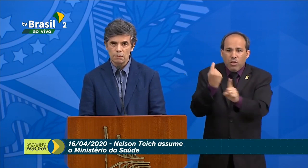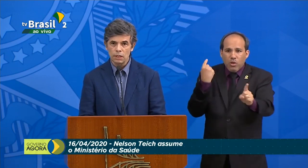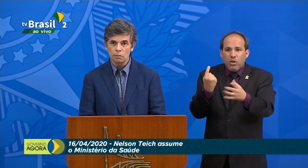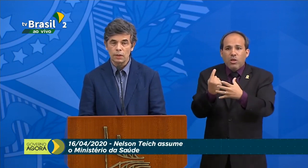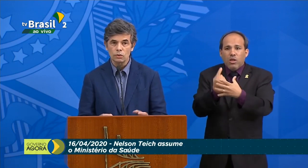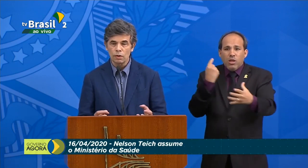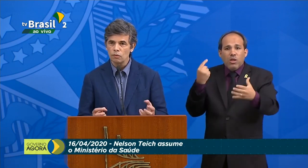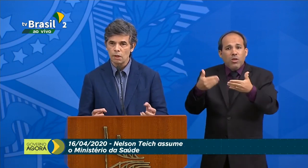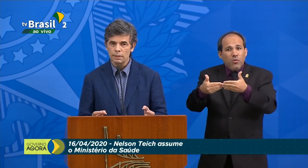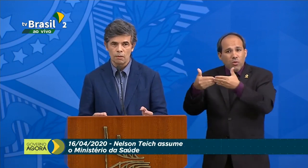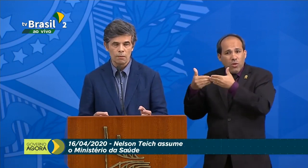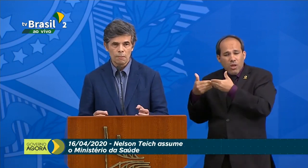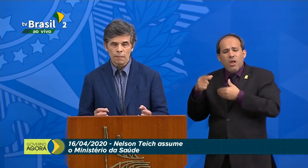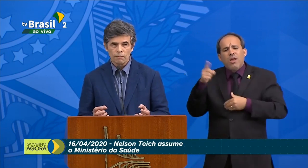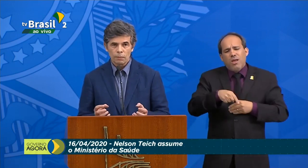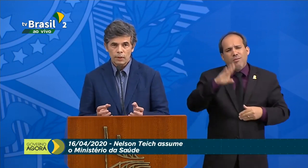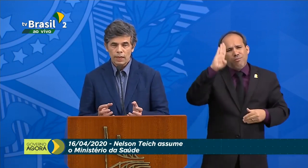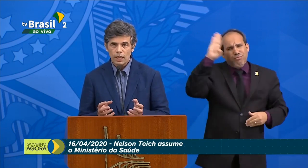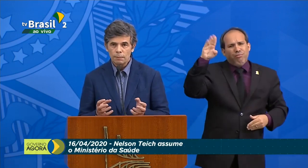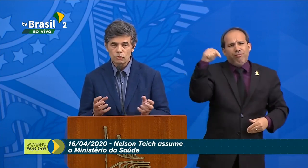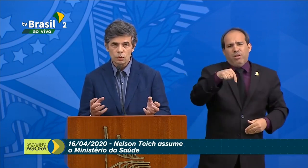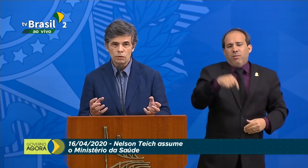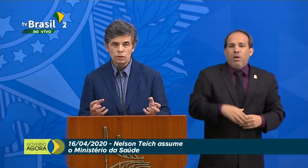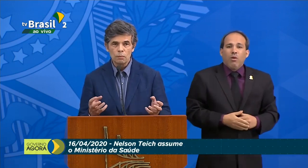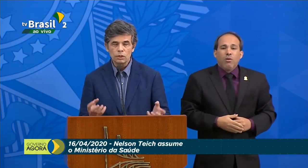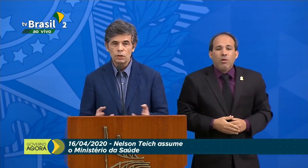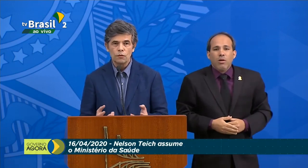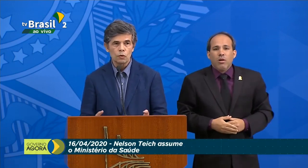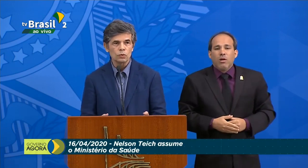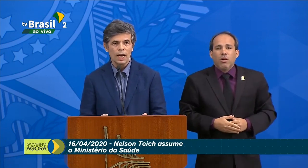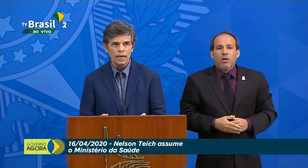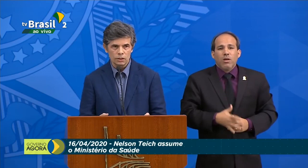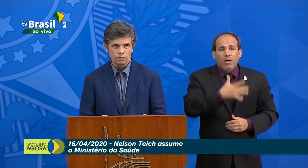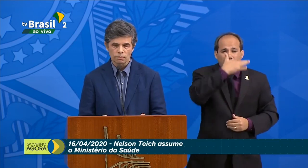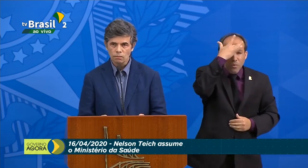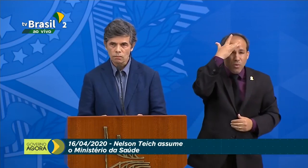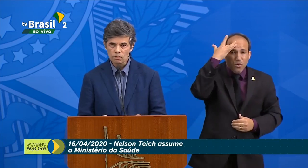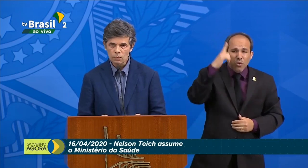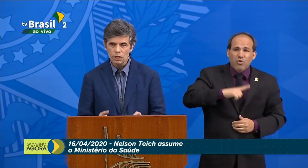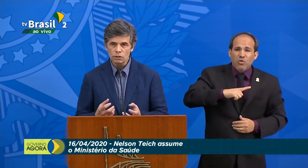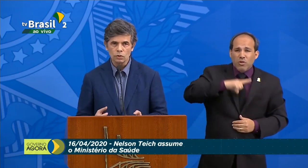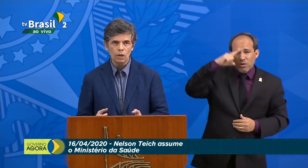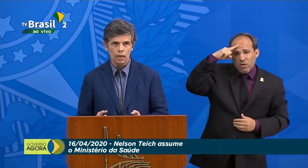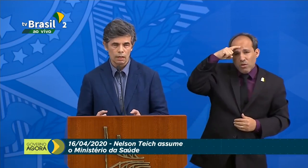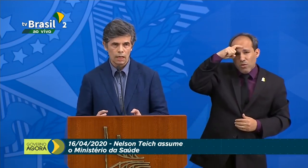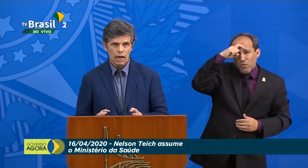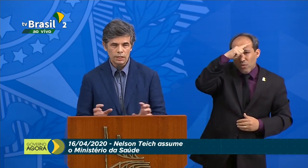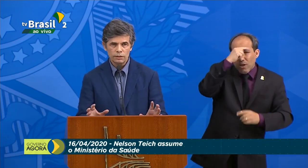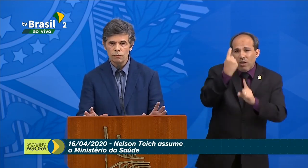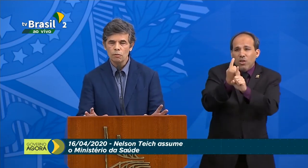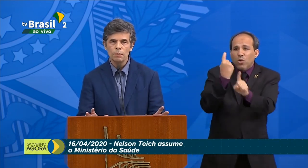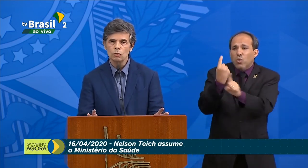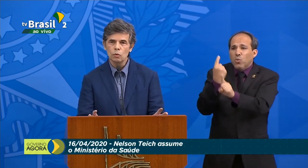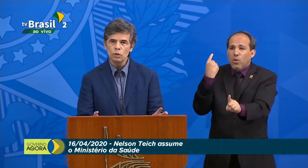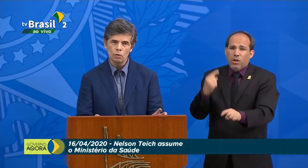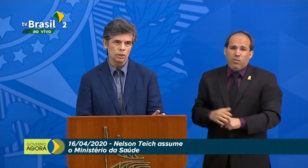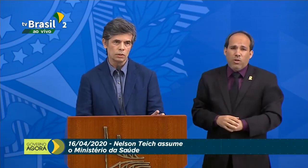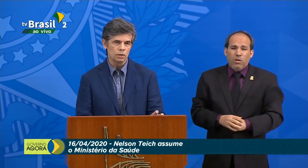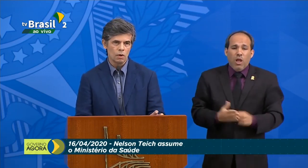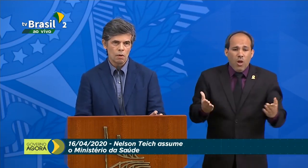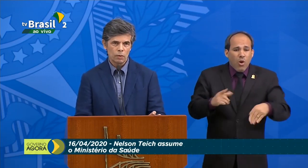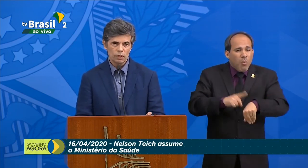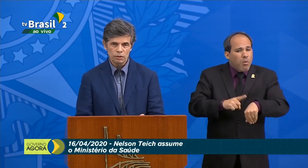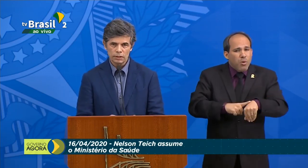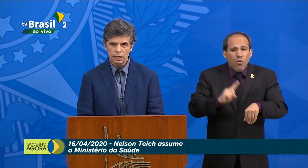distanciamento. Porque isso é fundamental. Porque as pessoas vão ter muita dificuldade em se isolar. A gente vive um momento